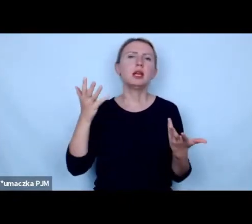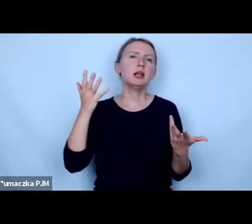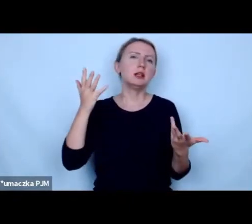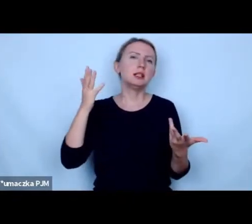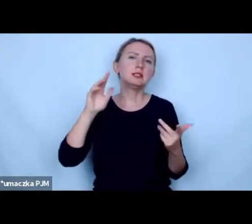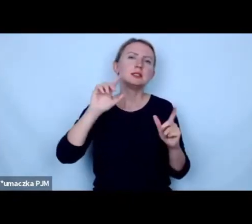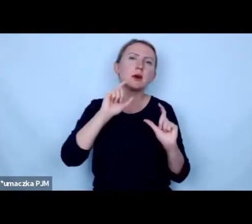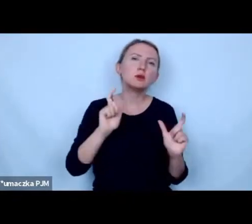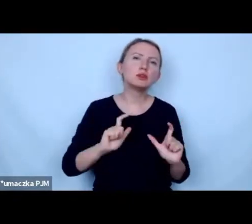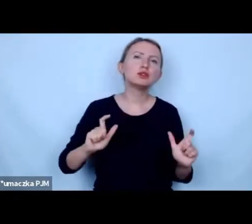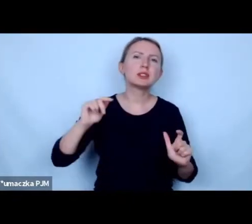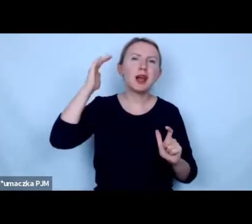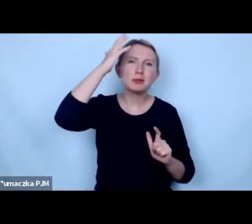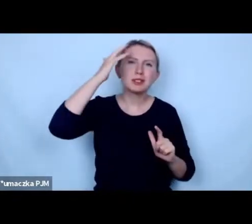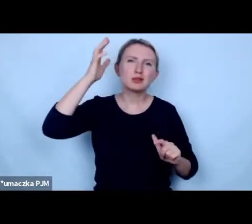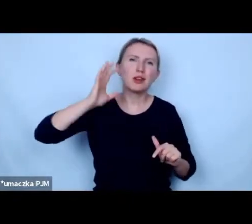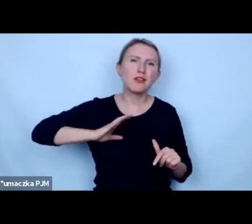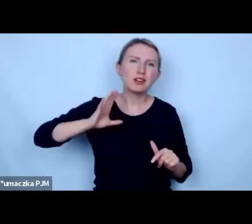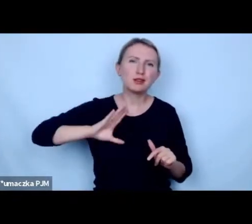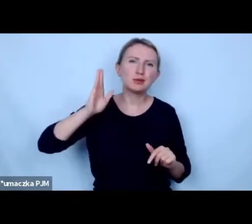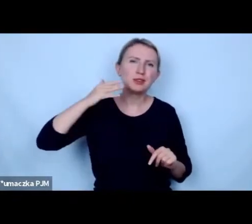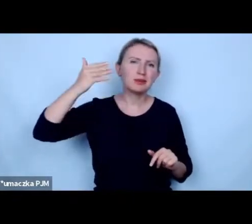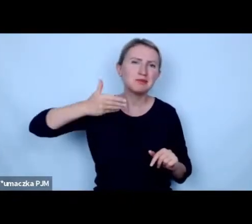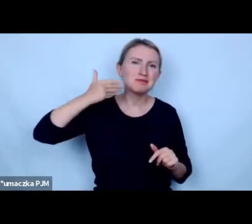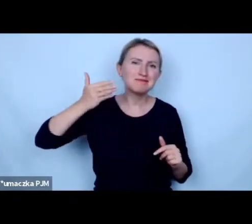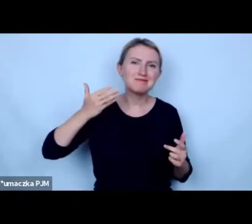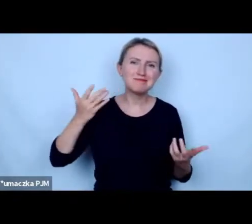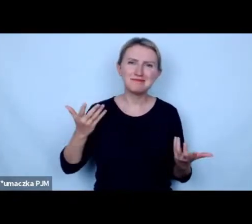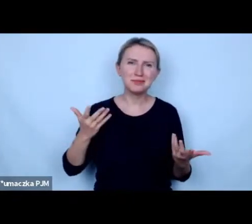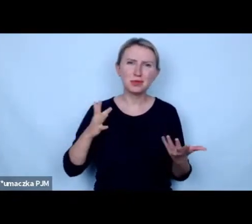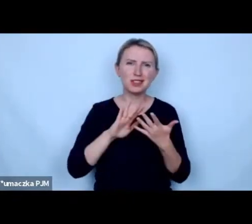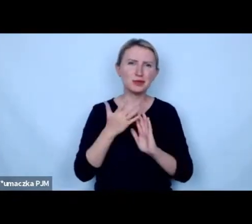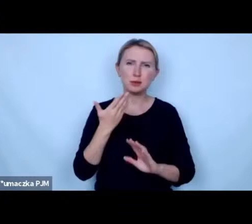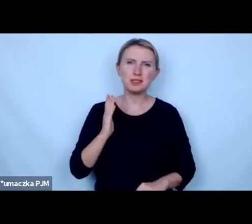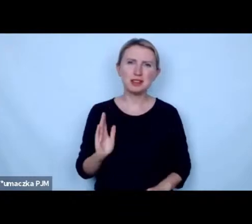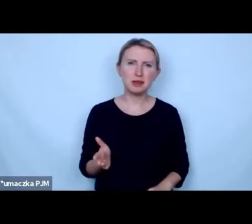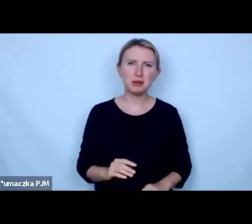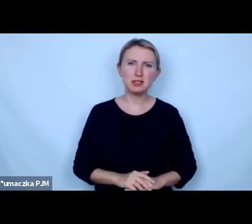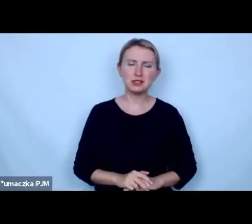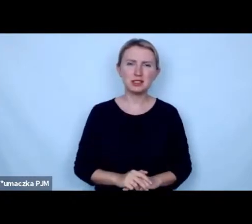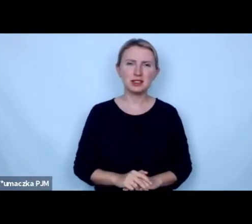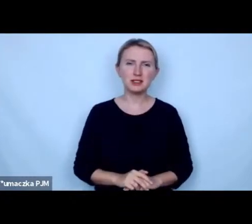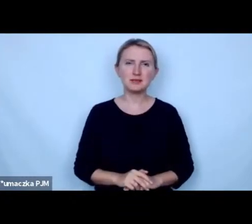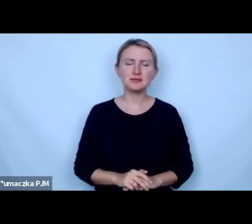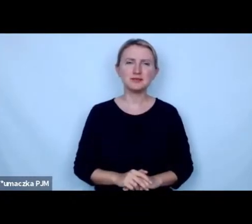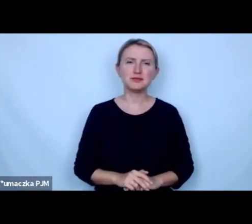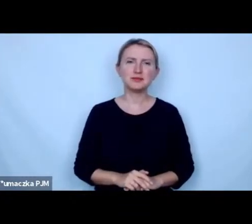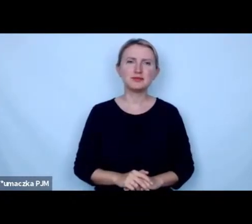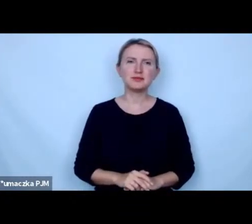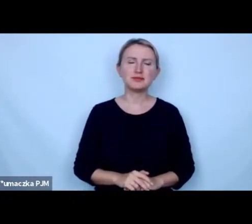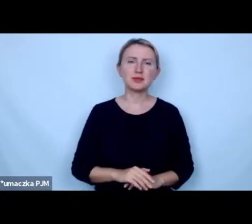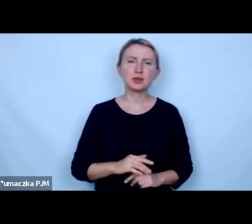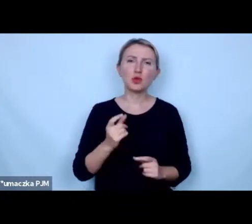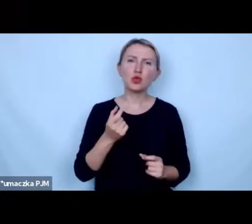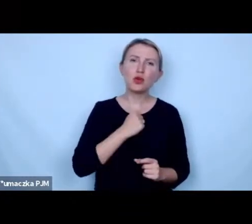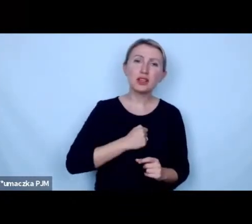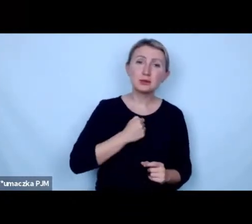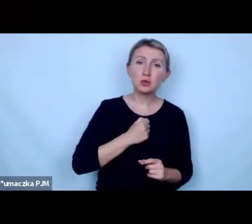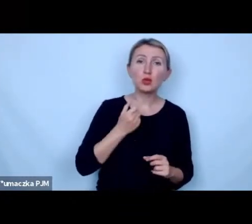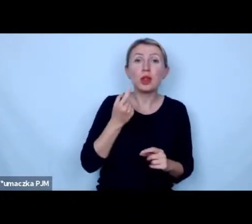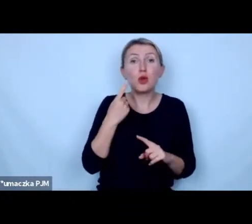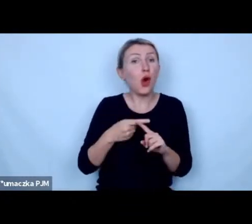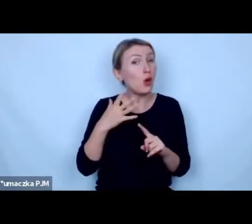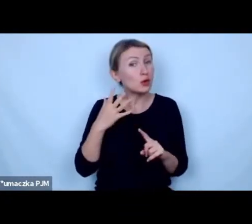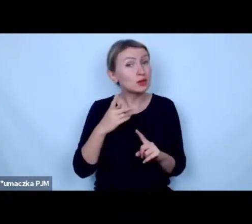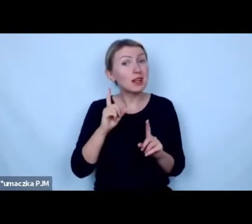cały czas abstrakcyjne wartości będą wspominane no to transformacja nie nastąpi to jest trochę smutne trochę brutalne ale